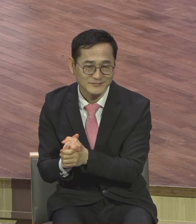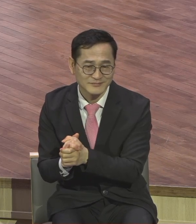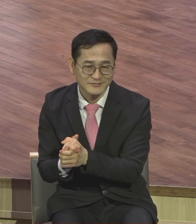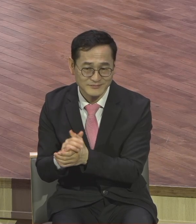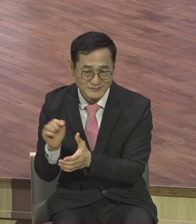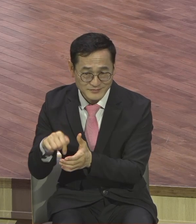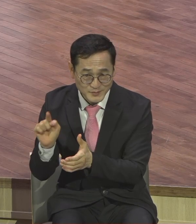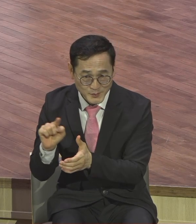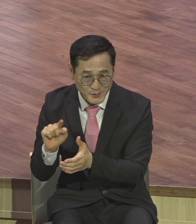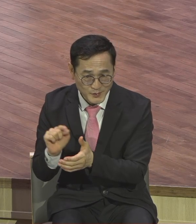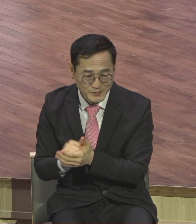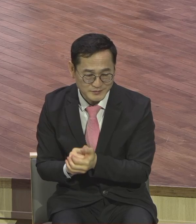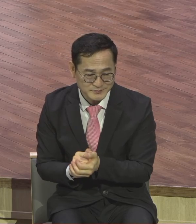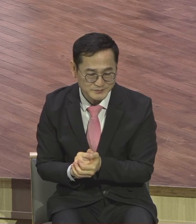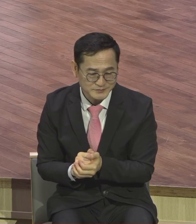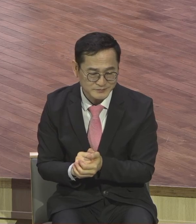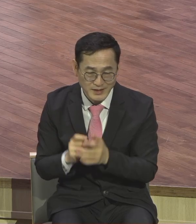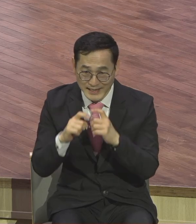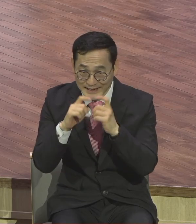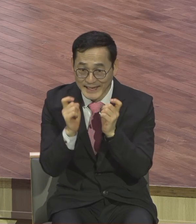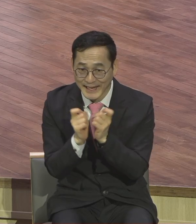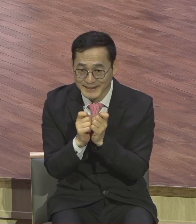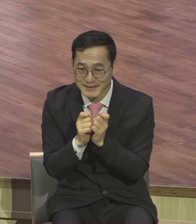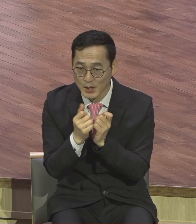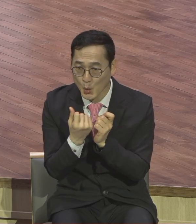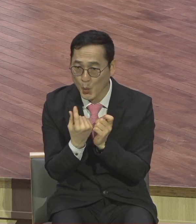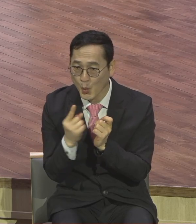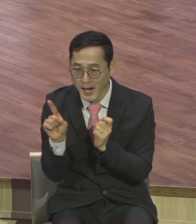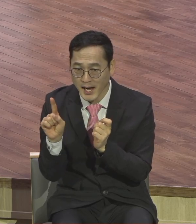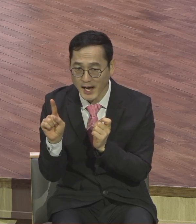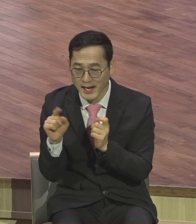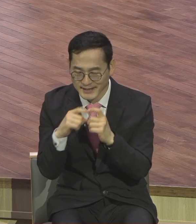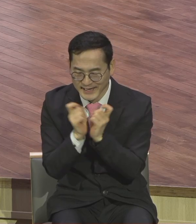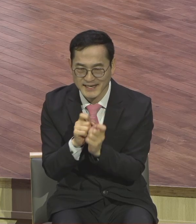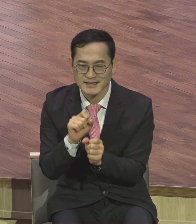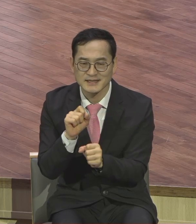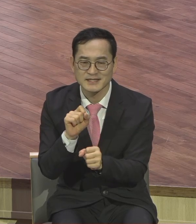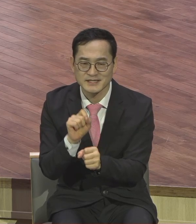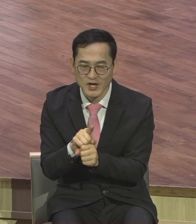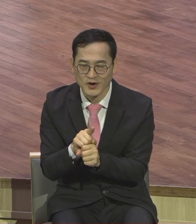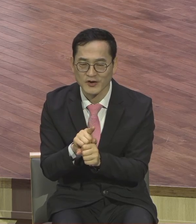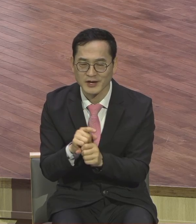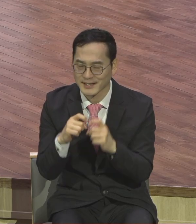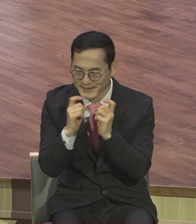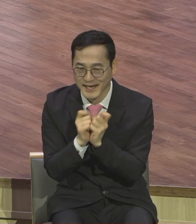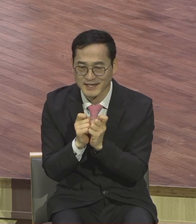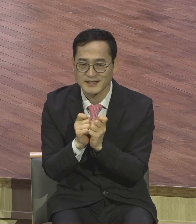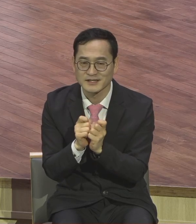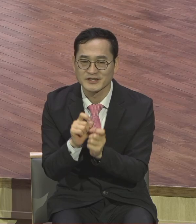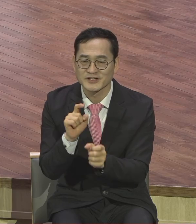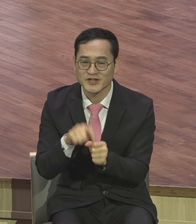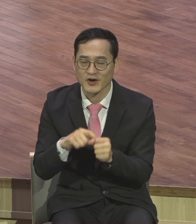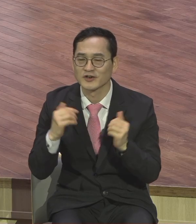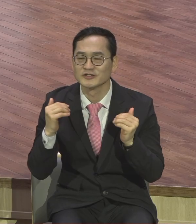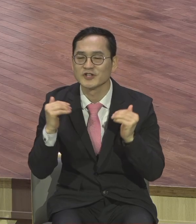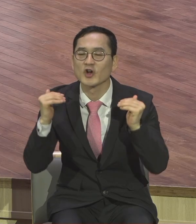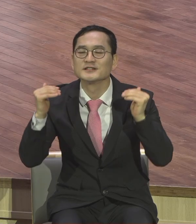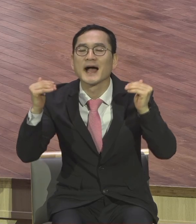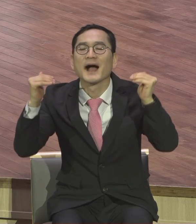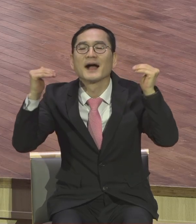개인화라고 해요 개인화 개인성장입니다 개인화 영적성장의